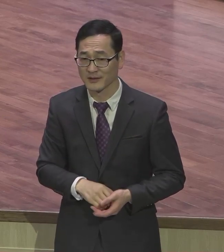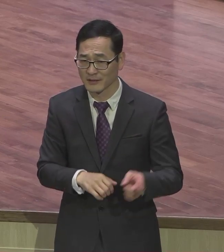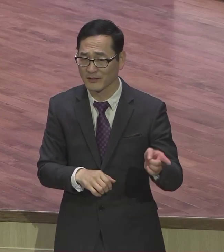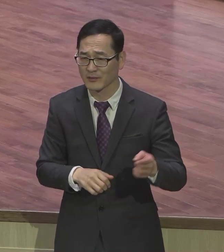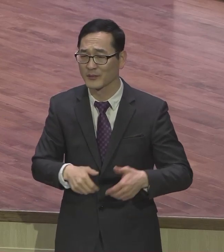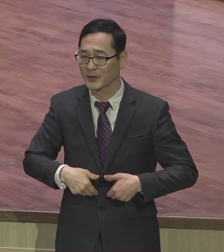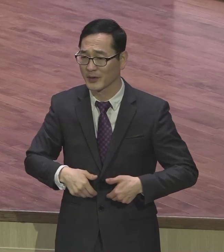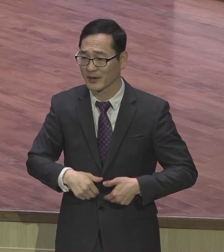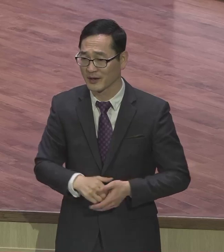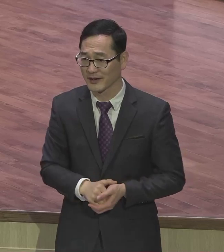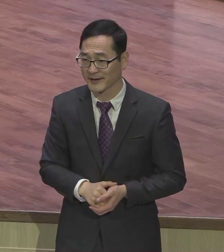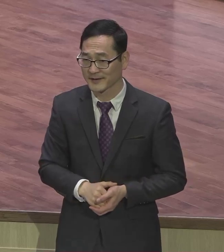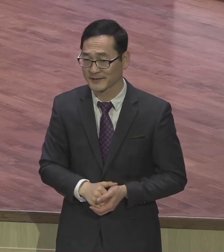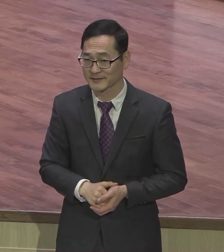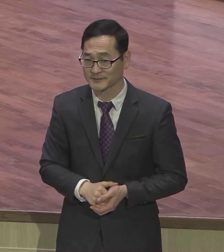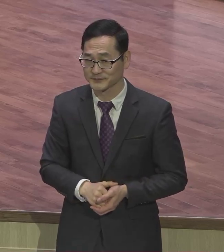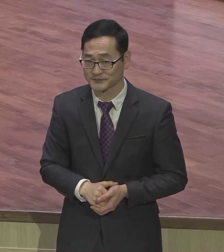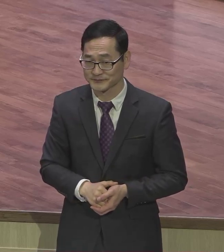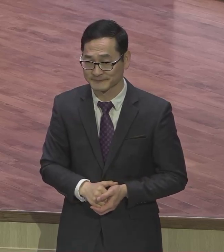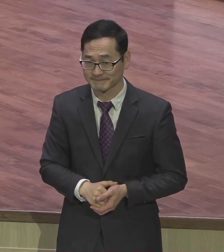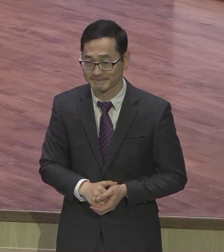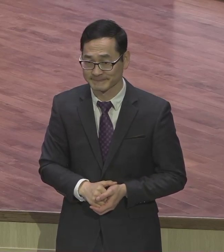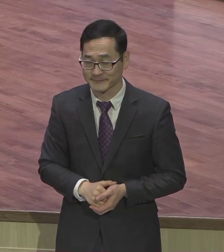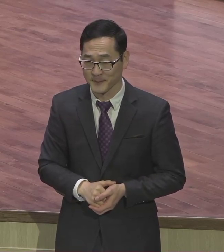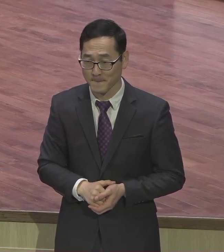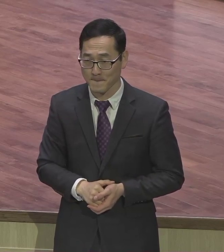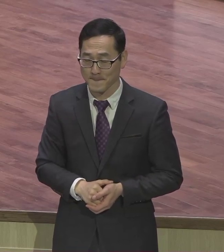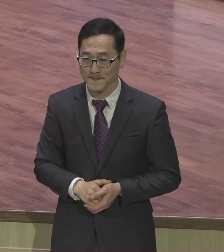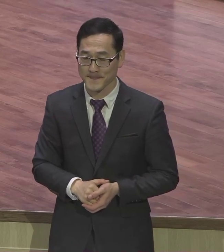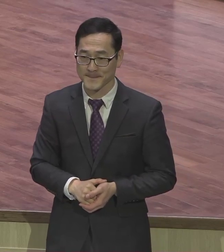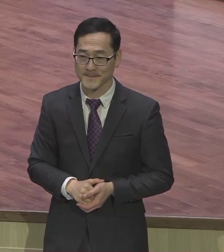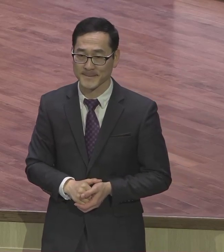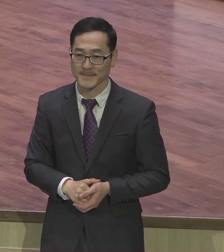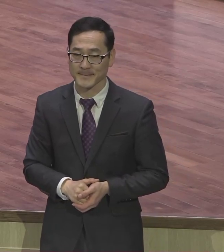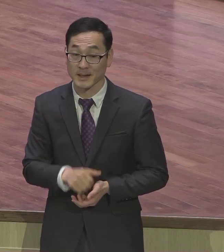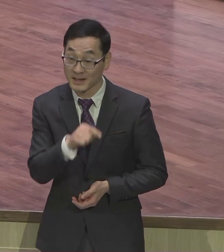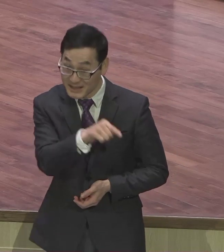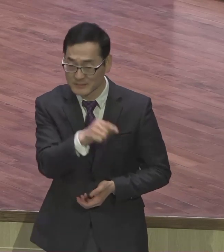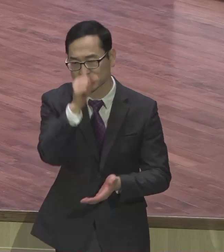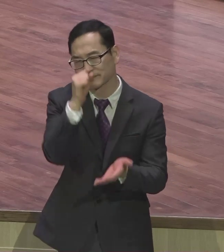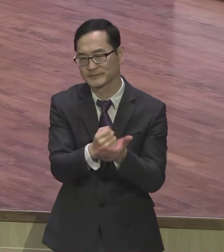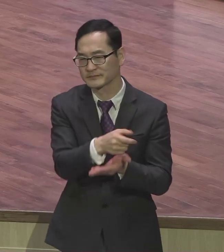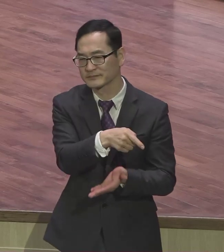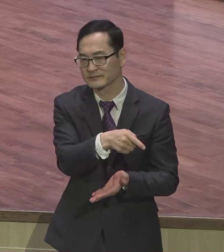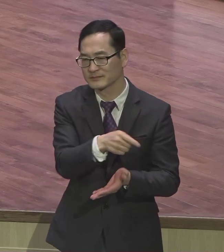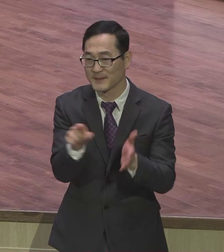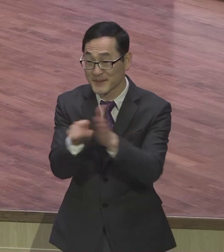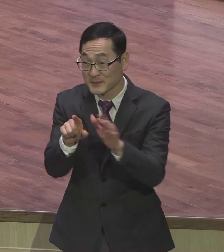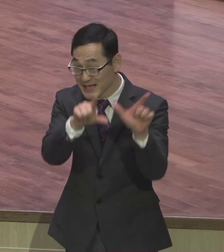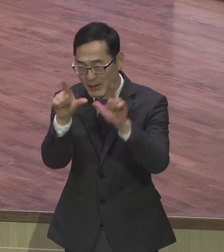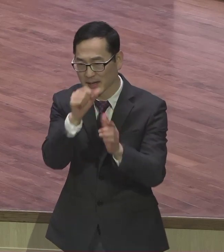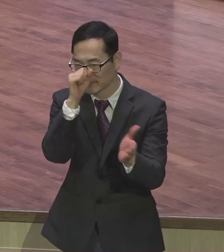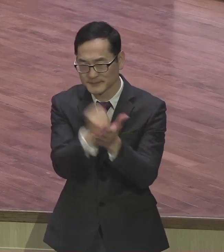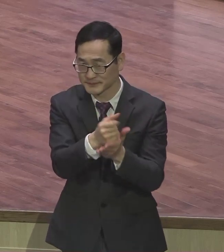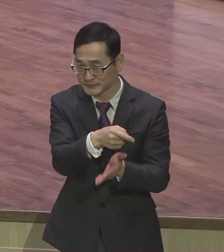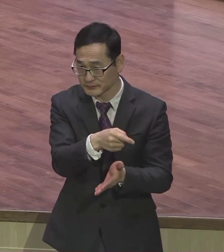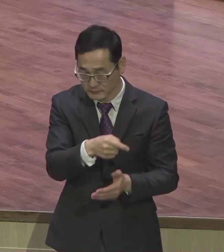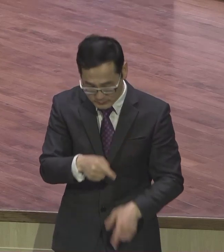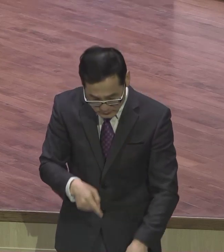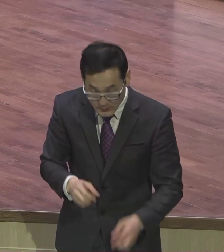아멘 그렇게 되는 게 정상적 신앙생활이에요 사실 이 두 구절을 제대로 암송하고 있으면요